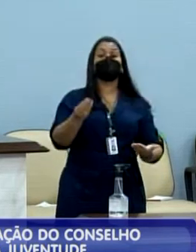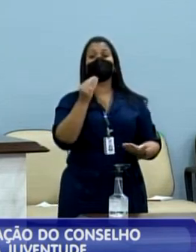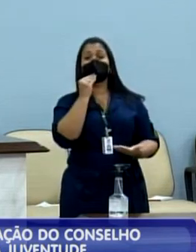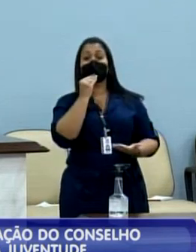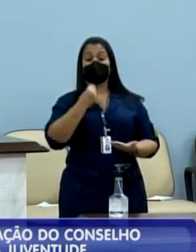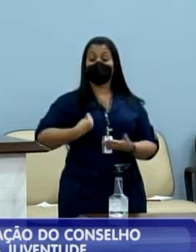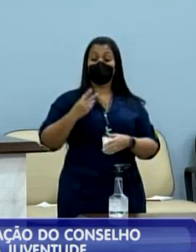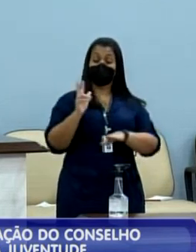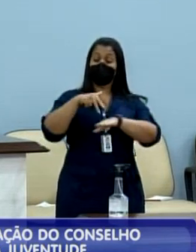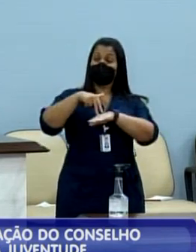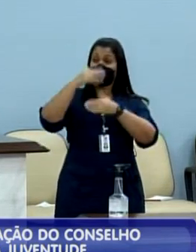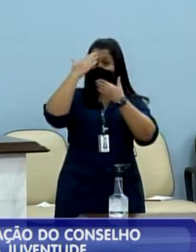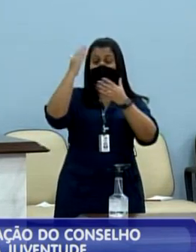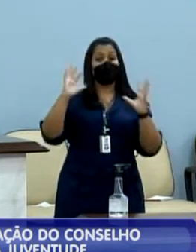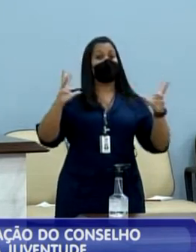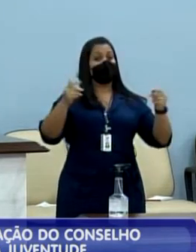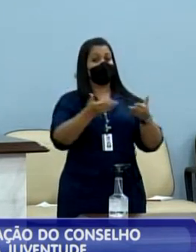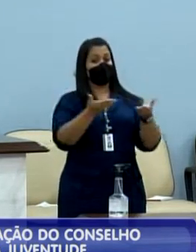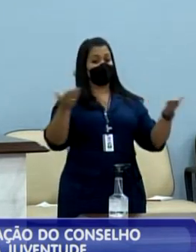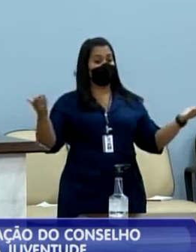a tribuna e muito obrigado a todos.